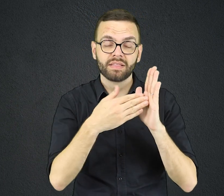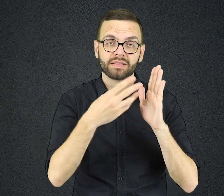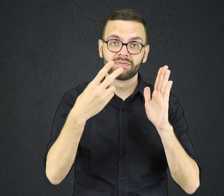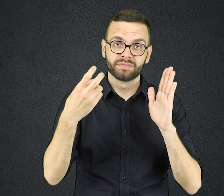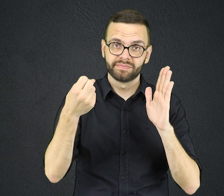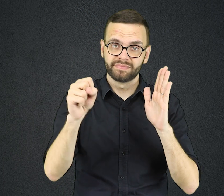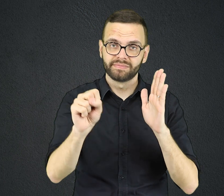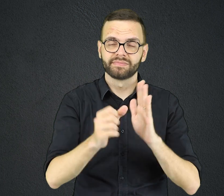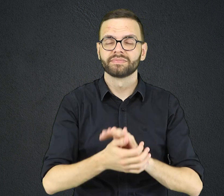28.